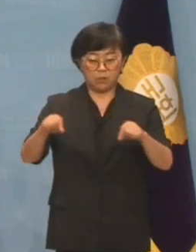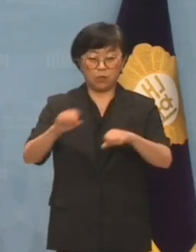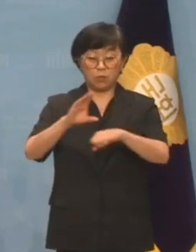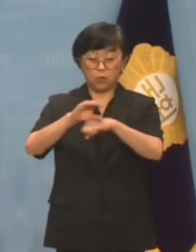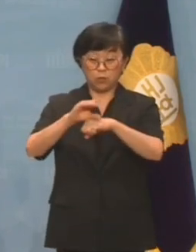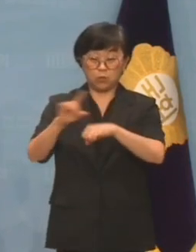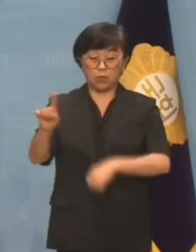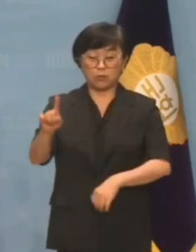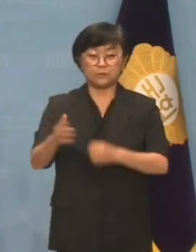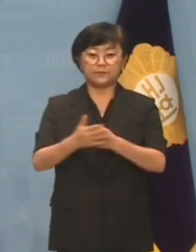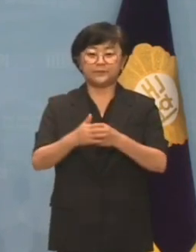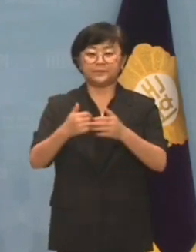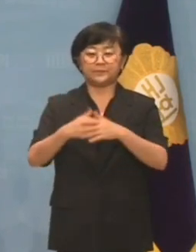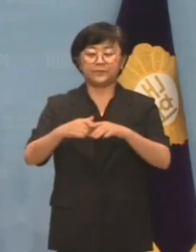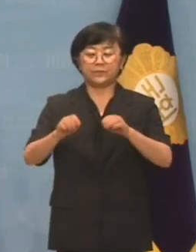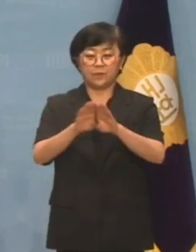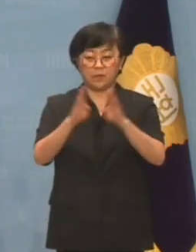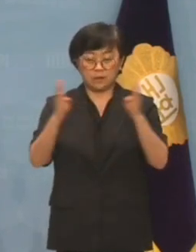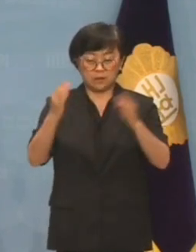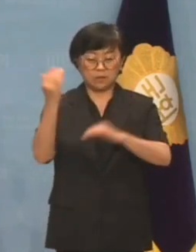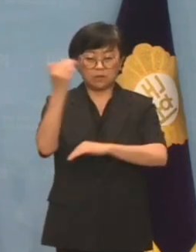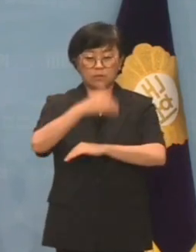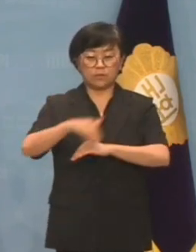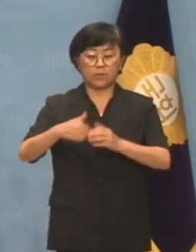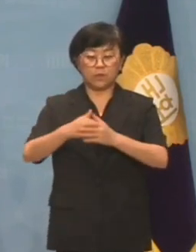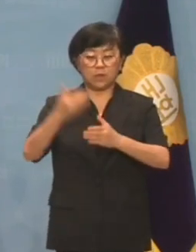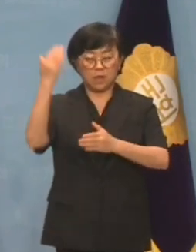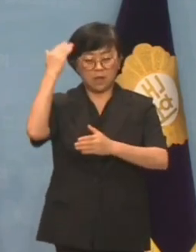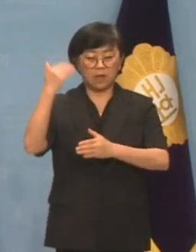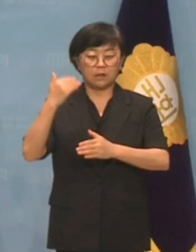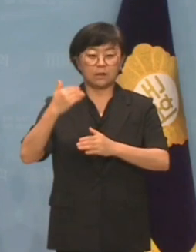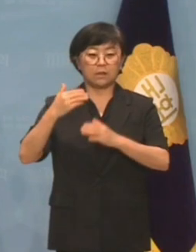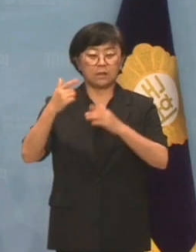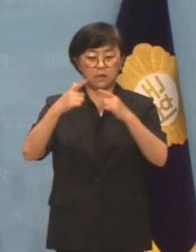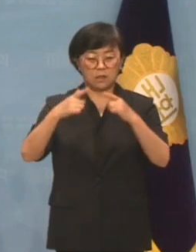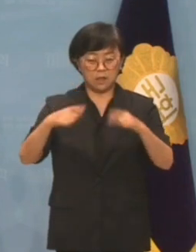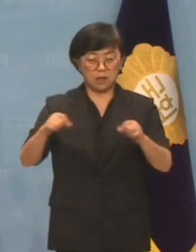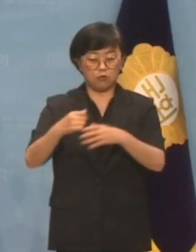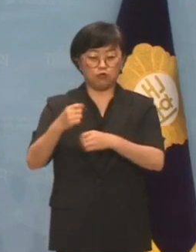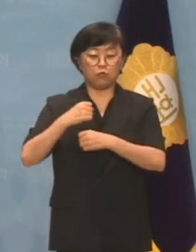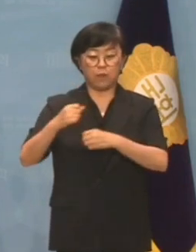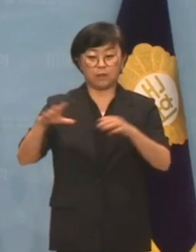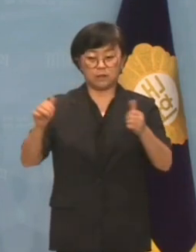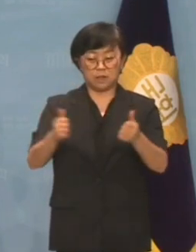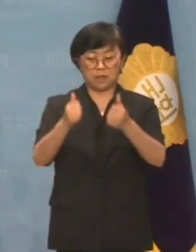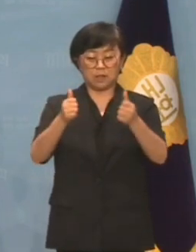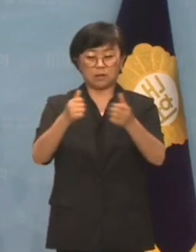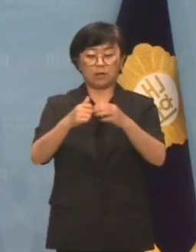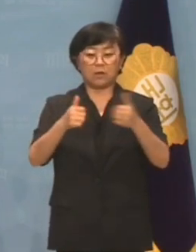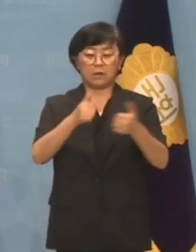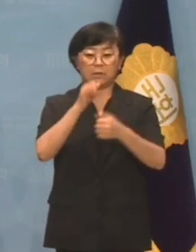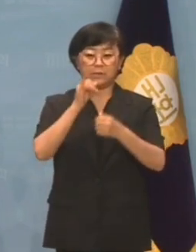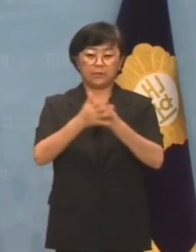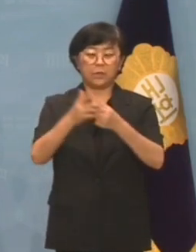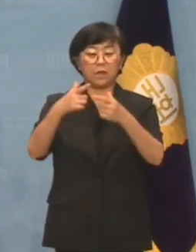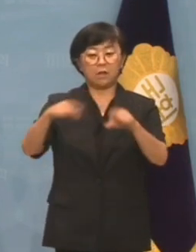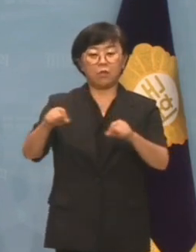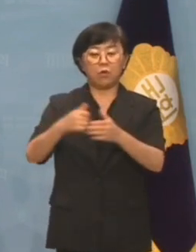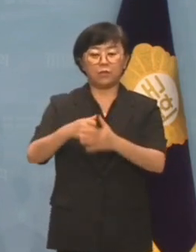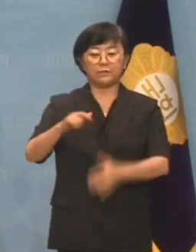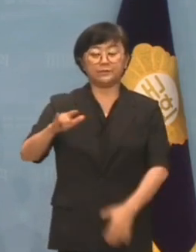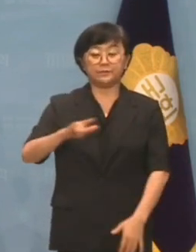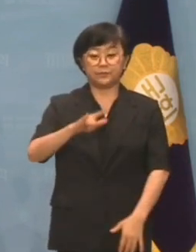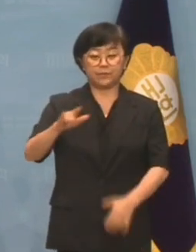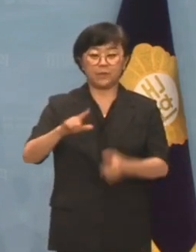보도에 따르면 조만간 개최될 예정인 한일 국방장관 회담을 앞두고 윤석열 정부가 일본